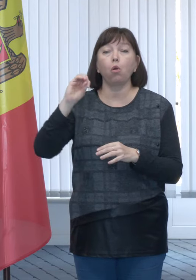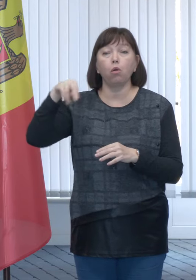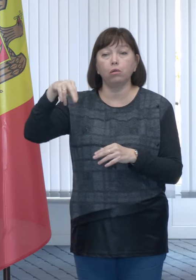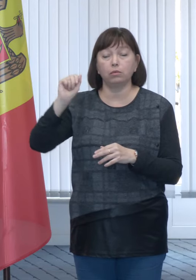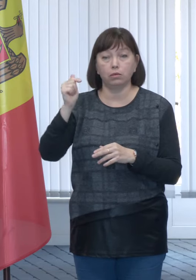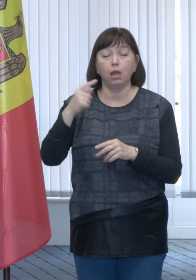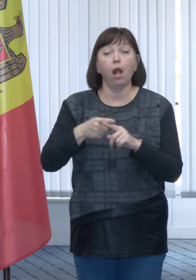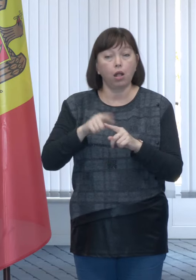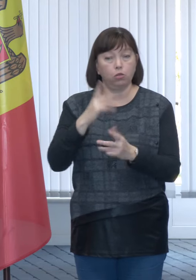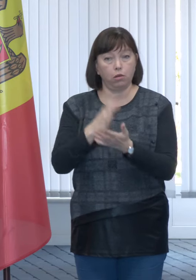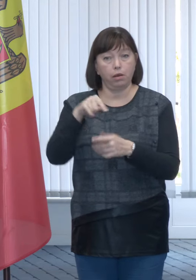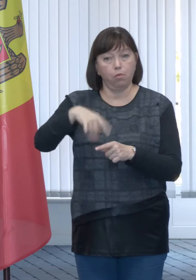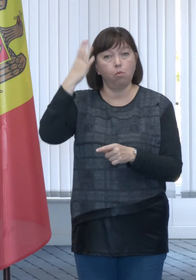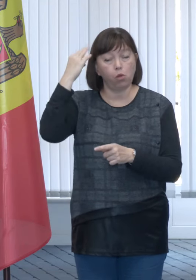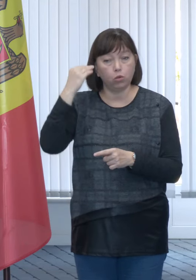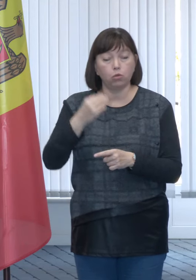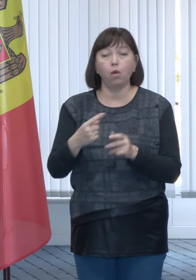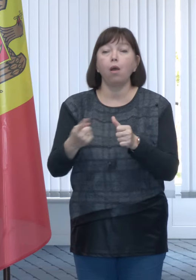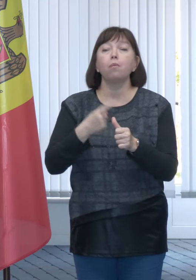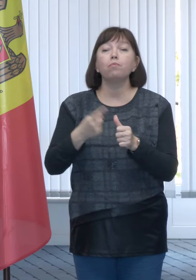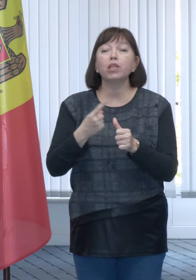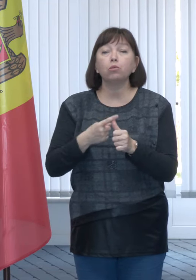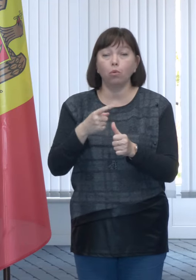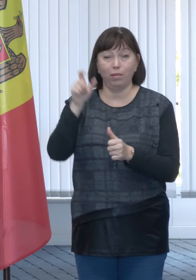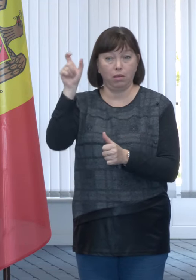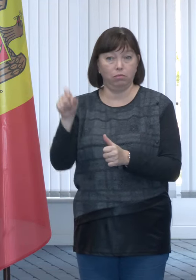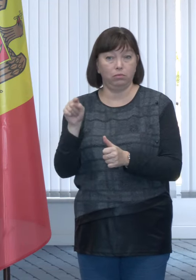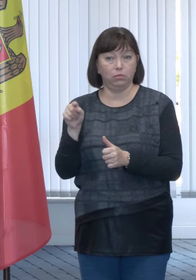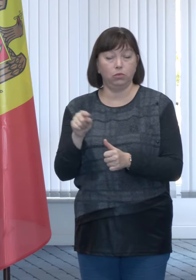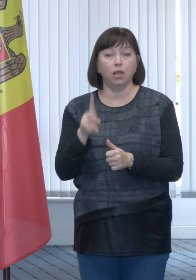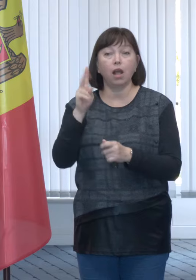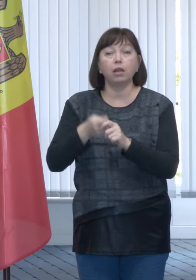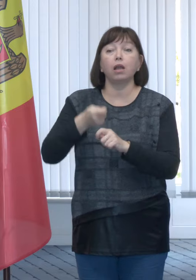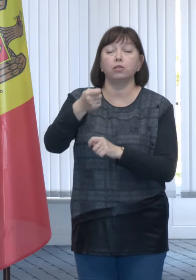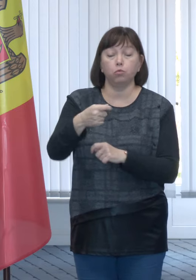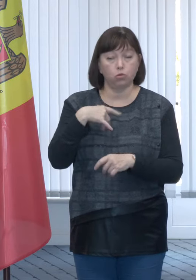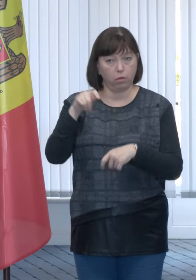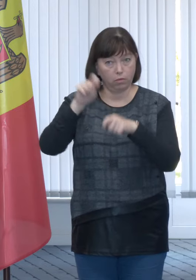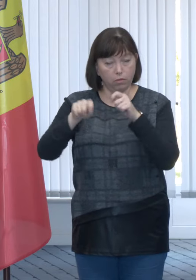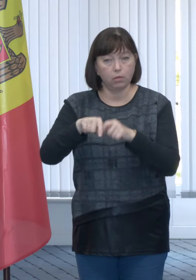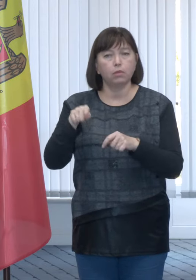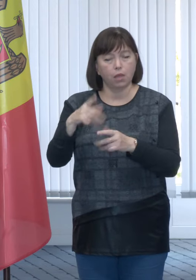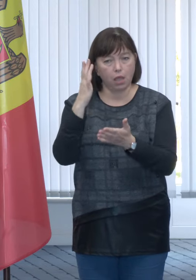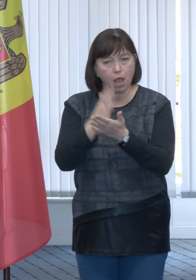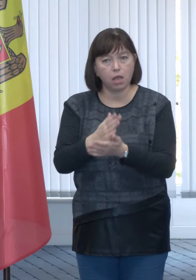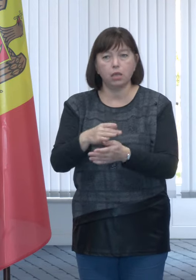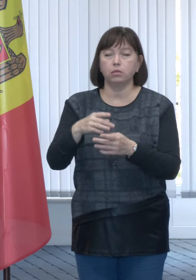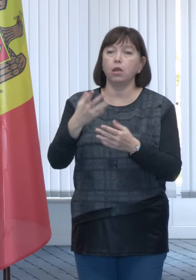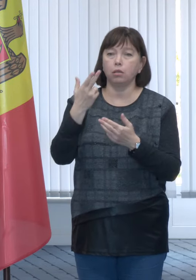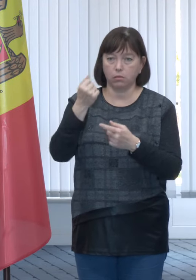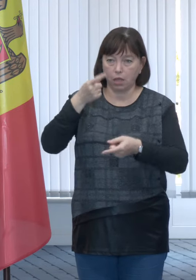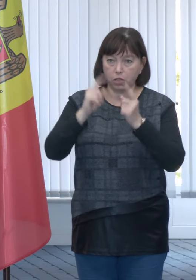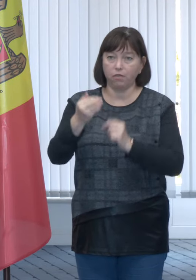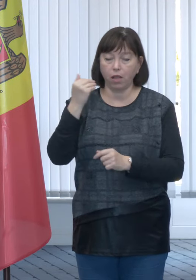înregistrat în Republica Moldova pe numele solicitantului și noi vom verifica că acest cont să fie valid și să aparțină într